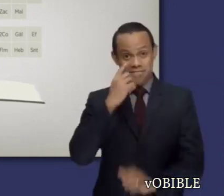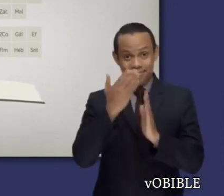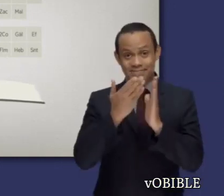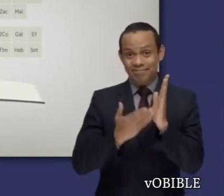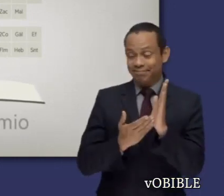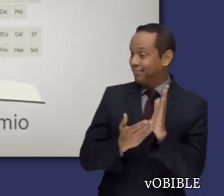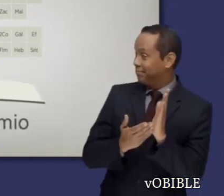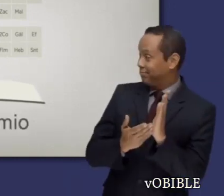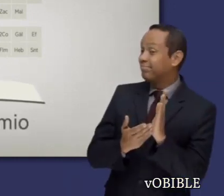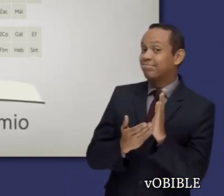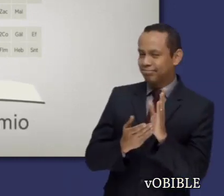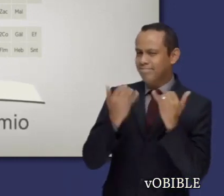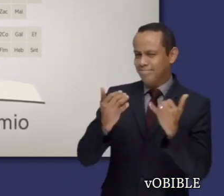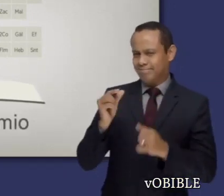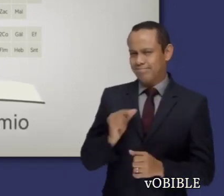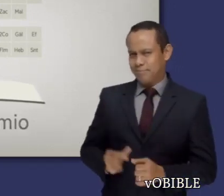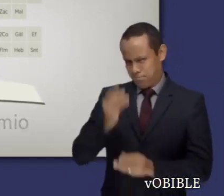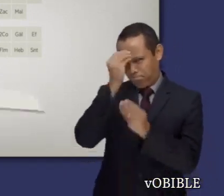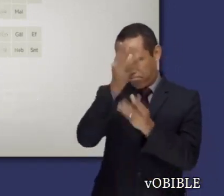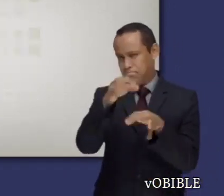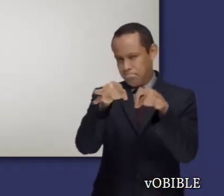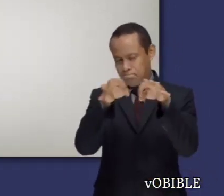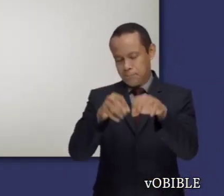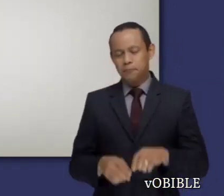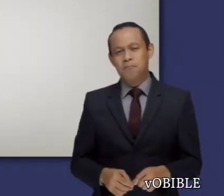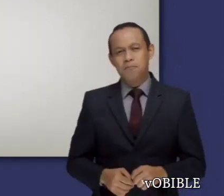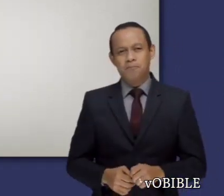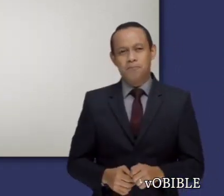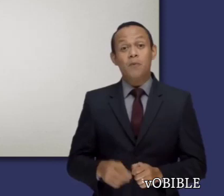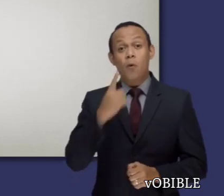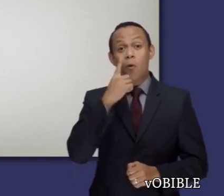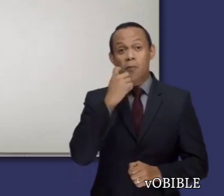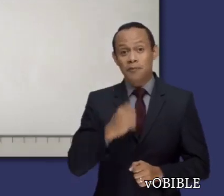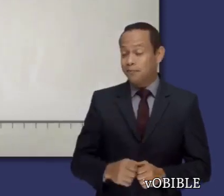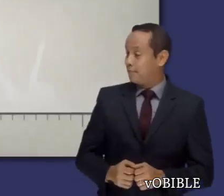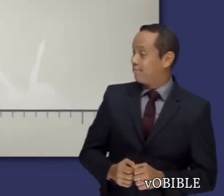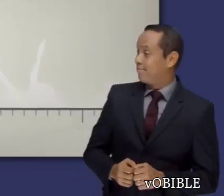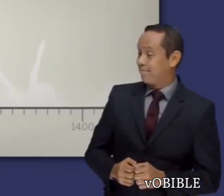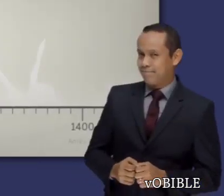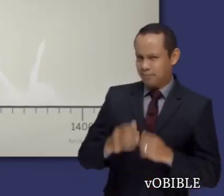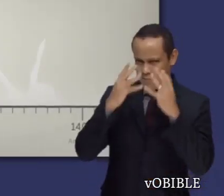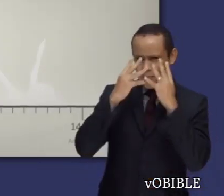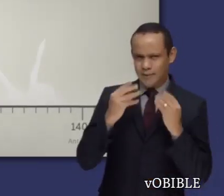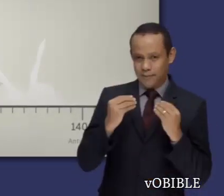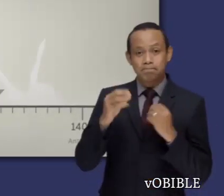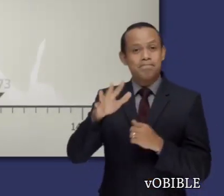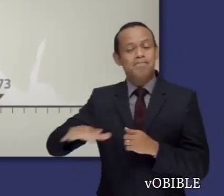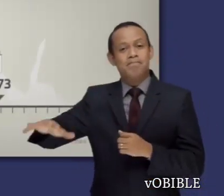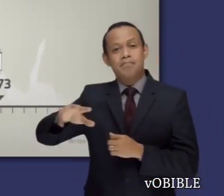Información sobre el libro de Deuteronomio Moisés escribió Deuteronomio en las llanuras de Moab en el